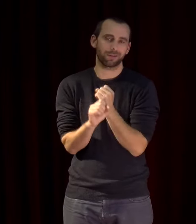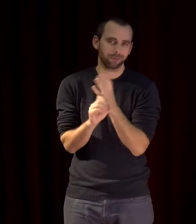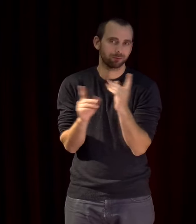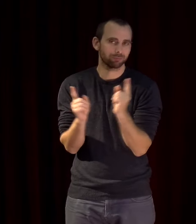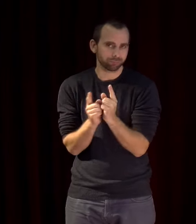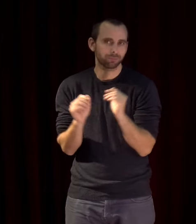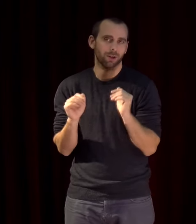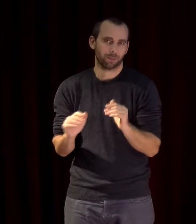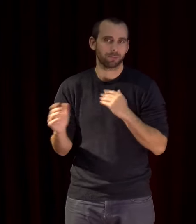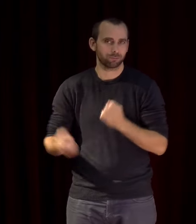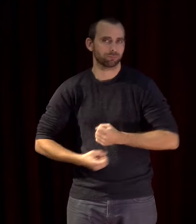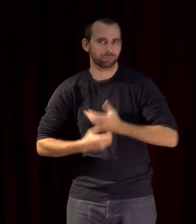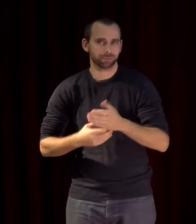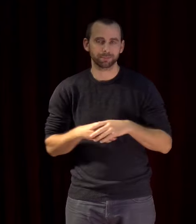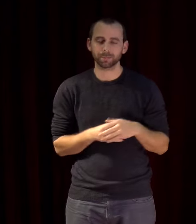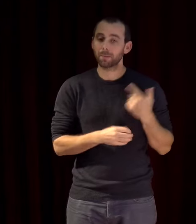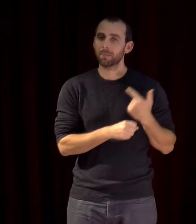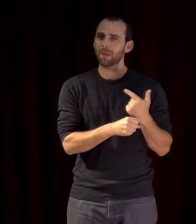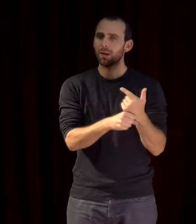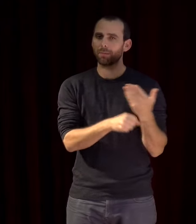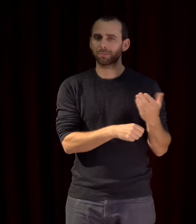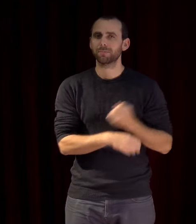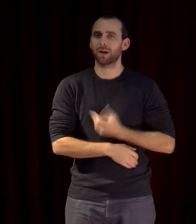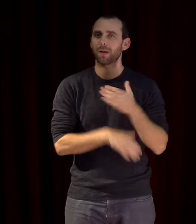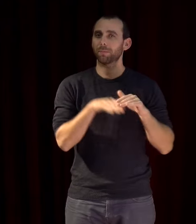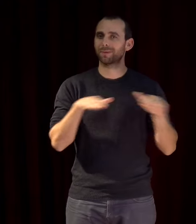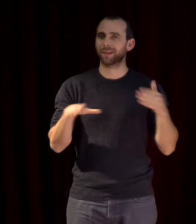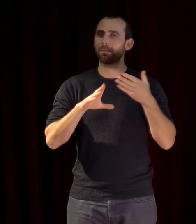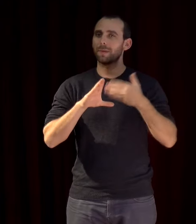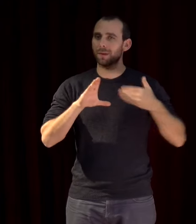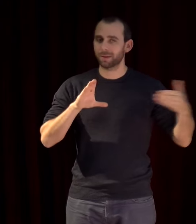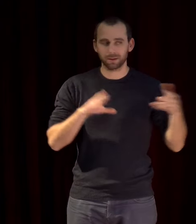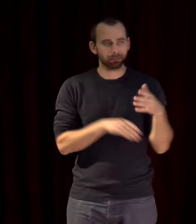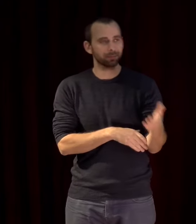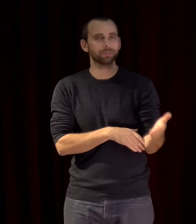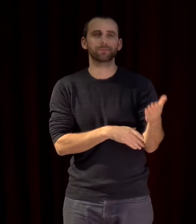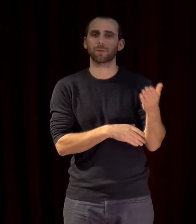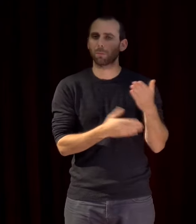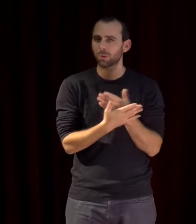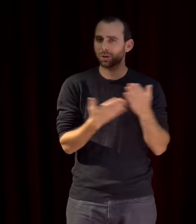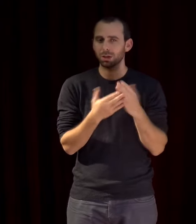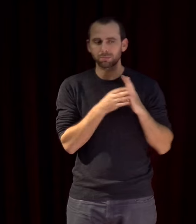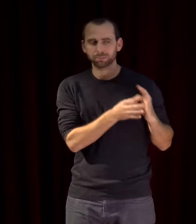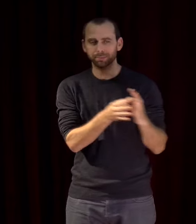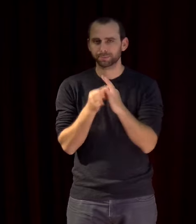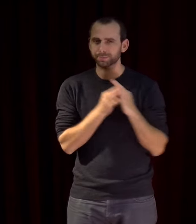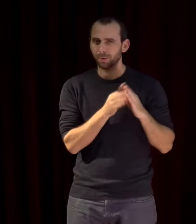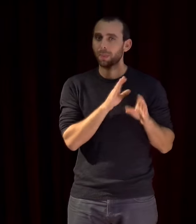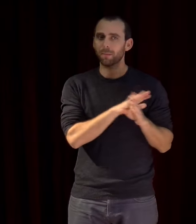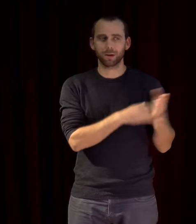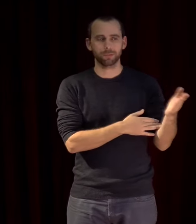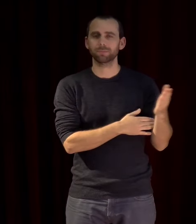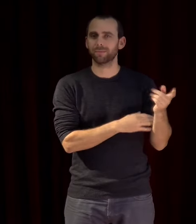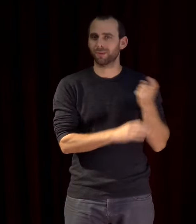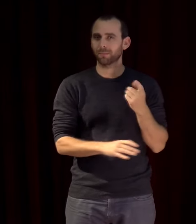La Biennale des Arts de la Seine en Méditerranée, c'est un projet collectif qui a été initié par le Théâtre des Treize-Vents et qui est construit,